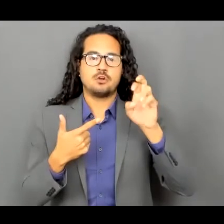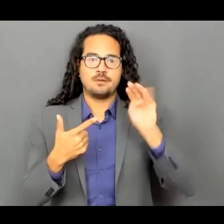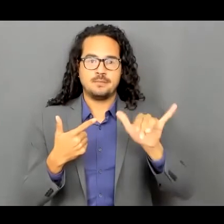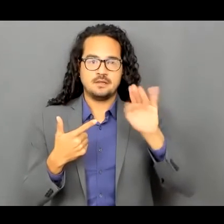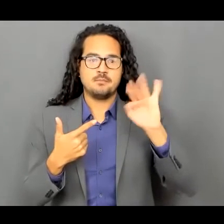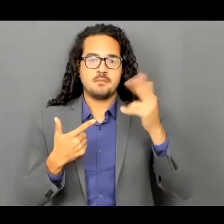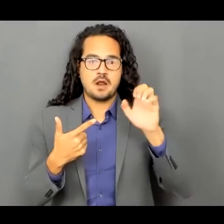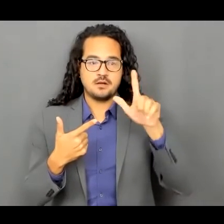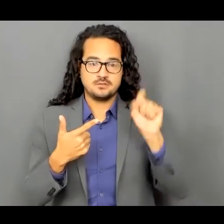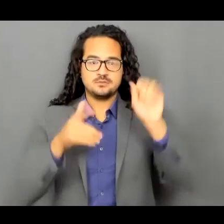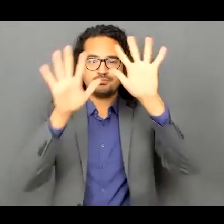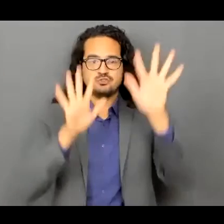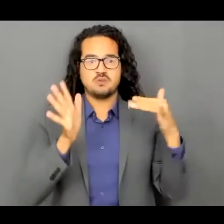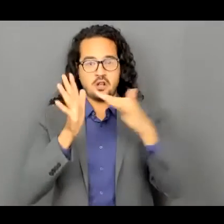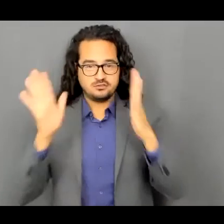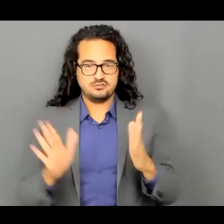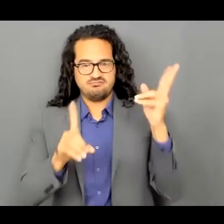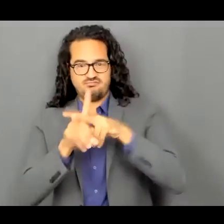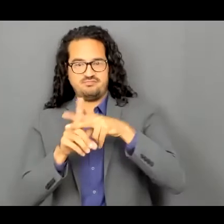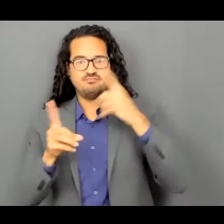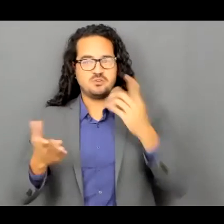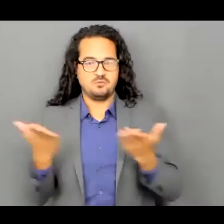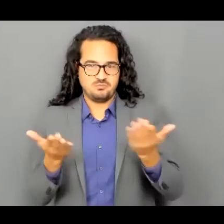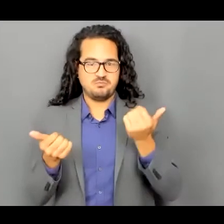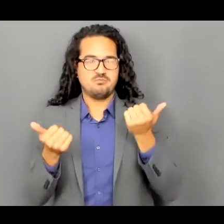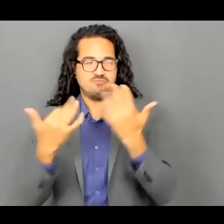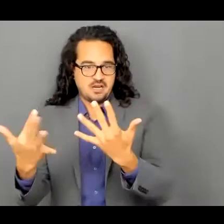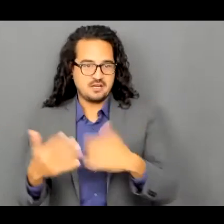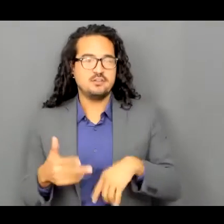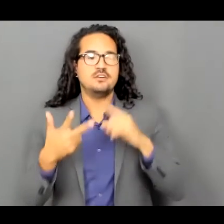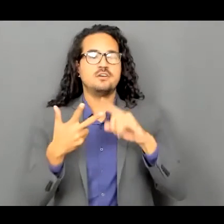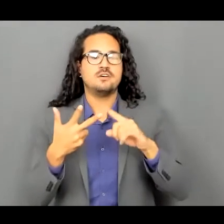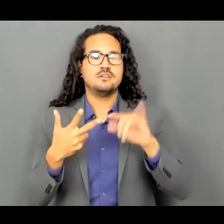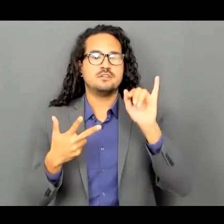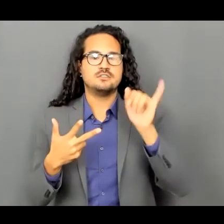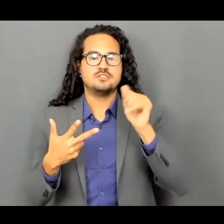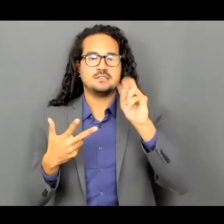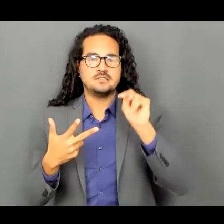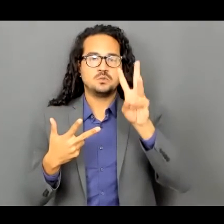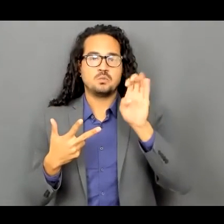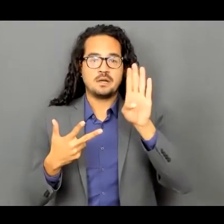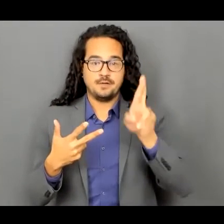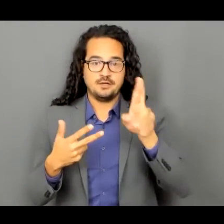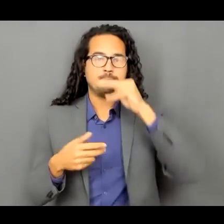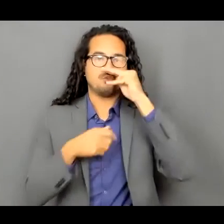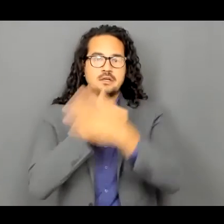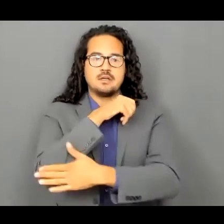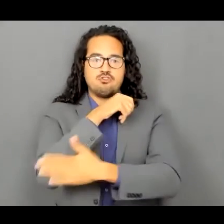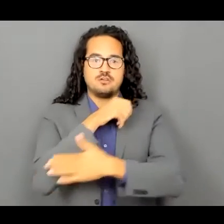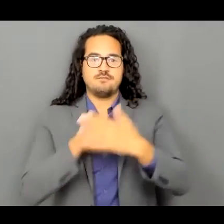a jeremy michael que es el misteriólogo jason weber que es el